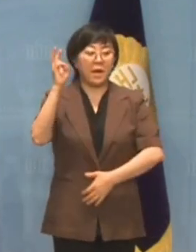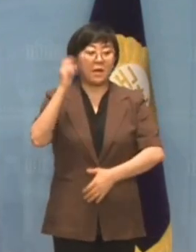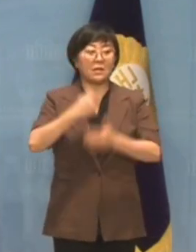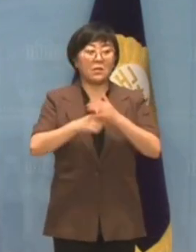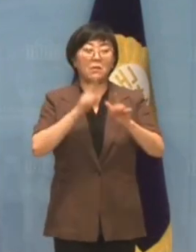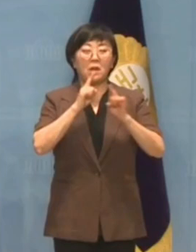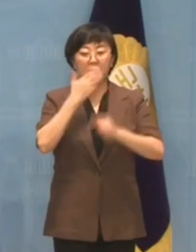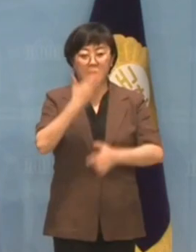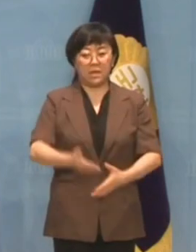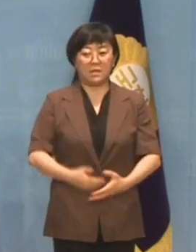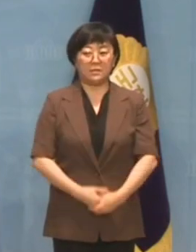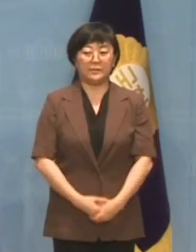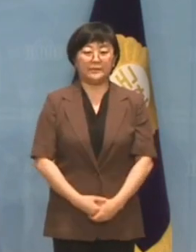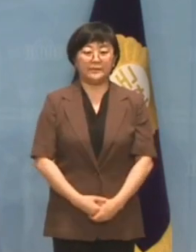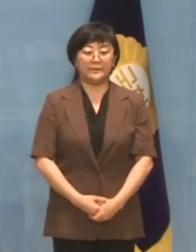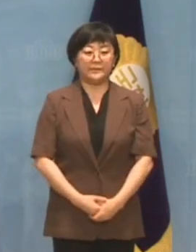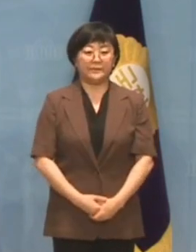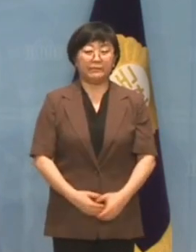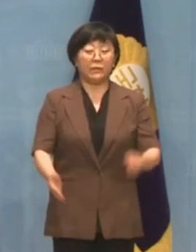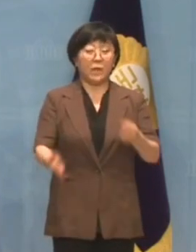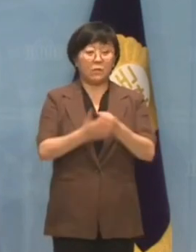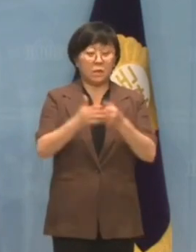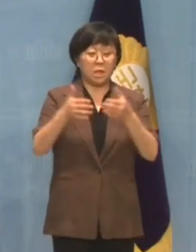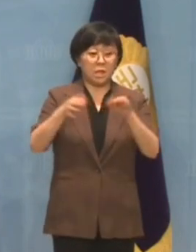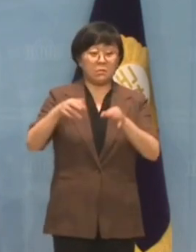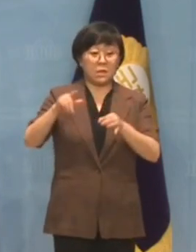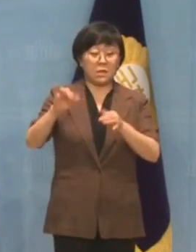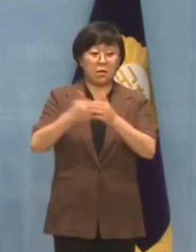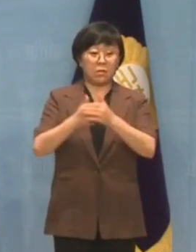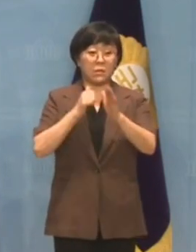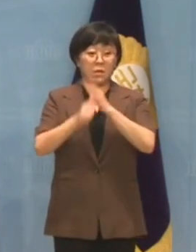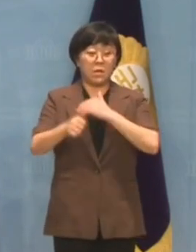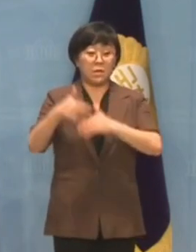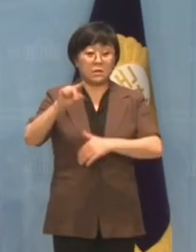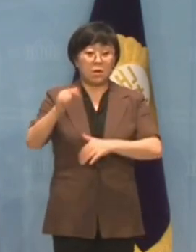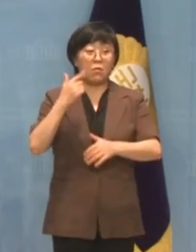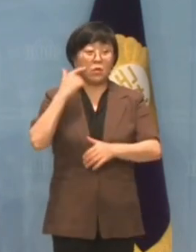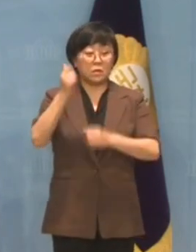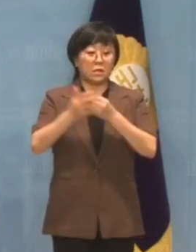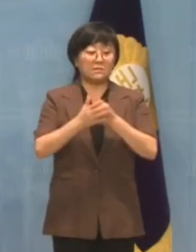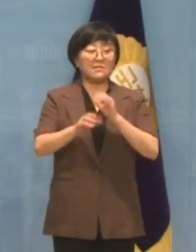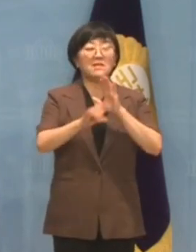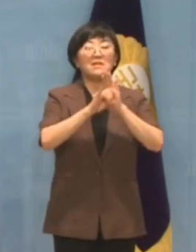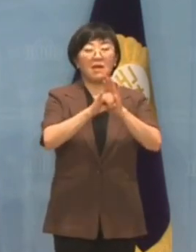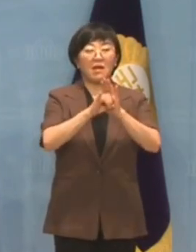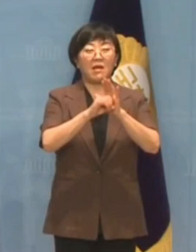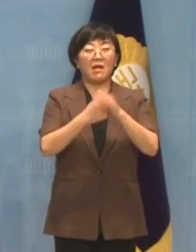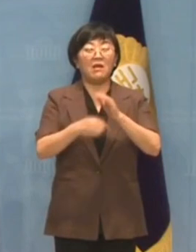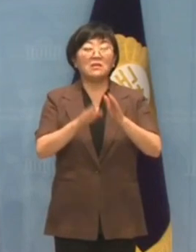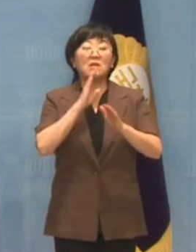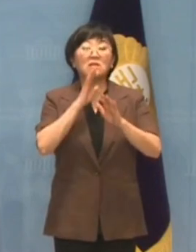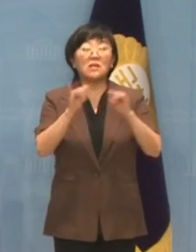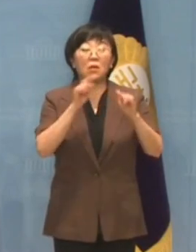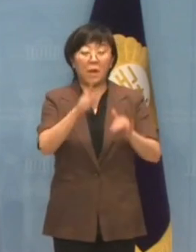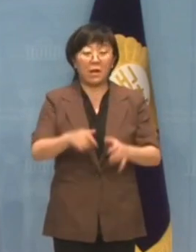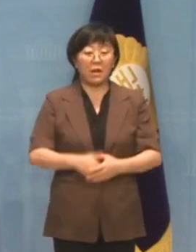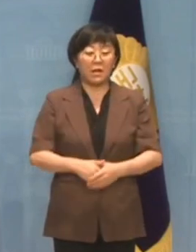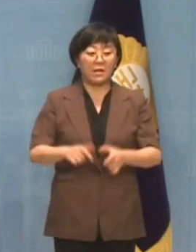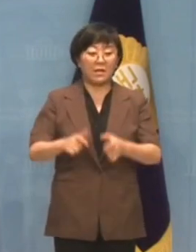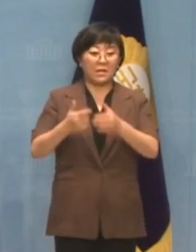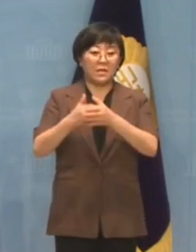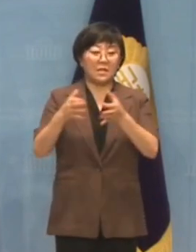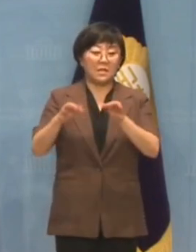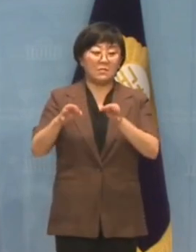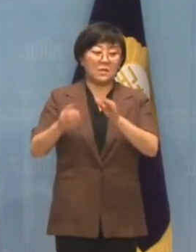나올 수 없습니다. 그래서 김기현 대표는 전광훈 목사를 이사야 같은 선구자라고 찬양했고 김재원